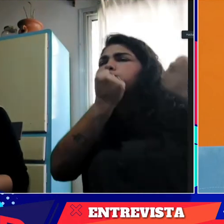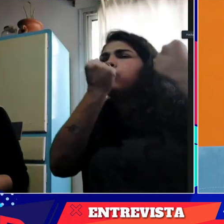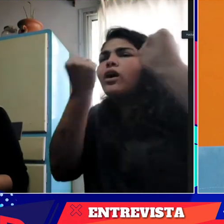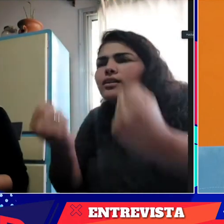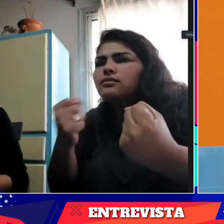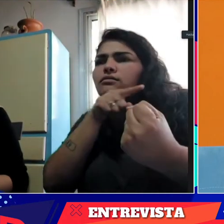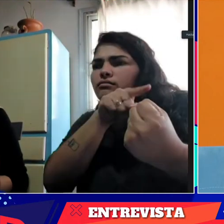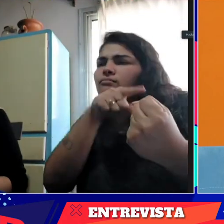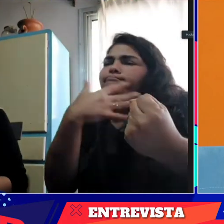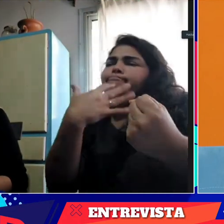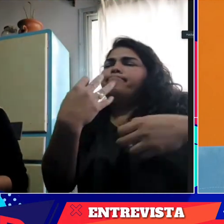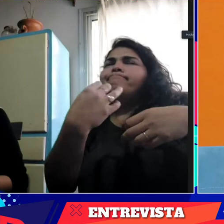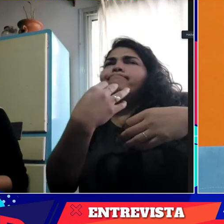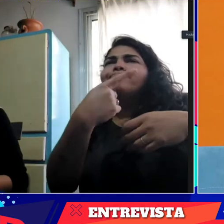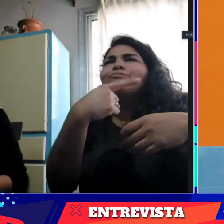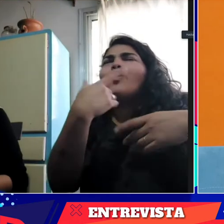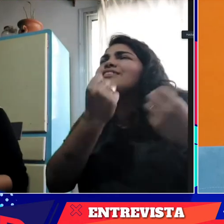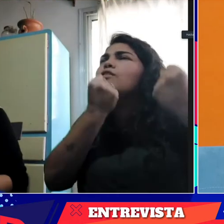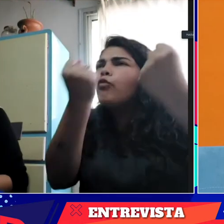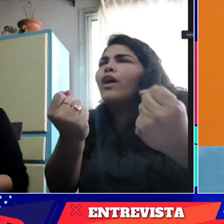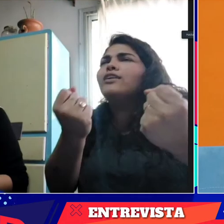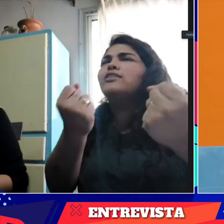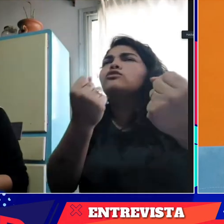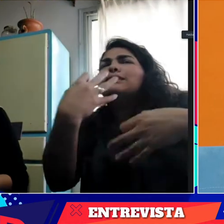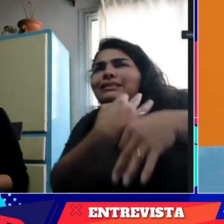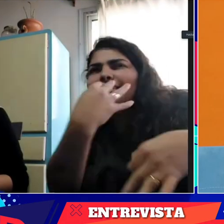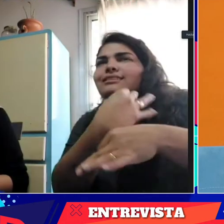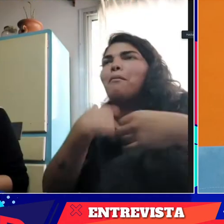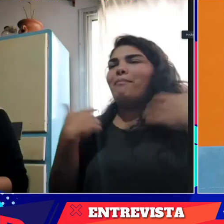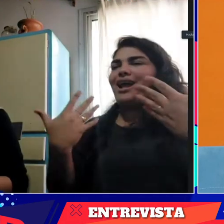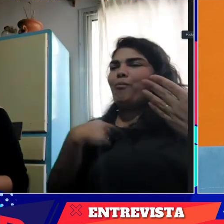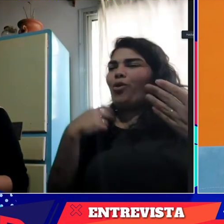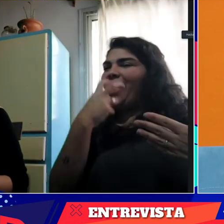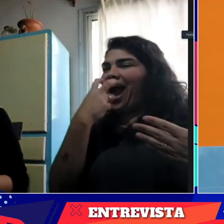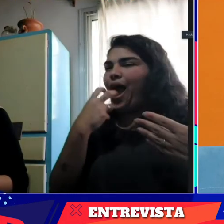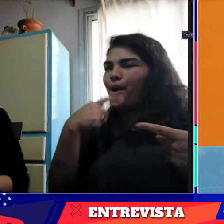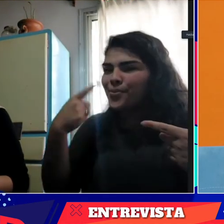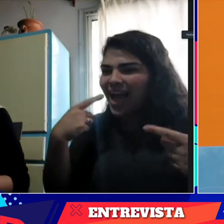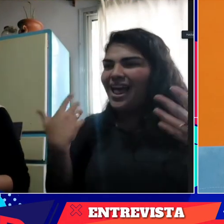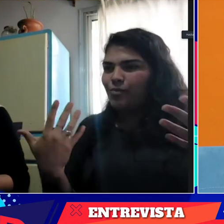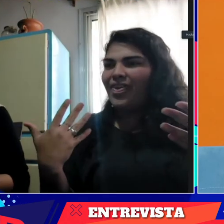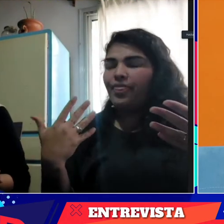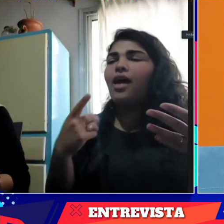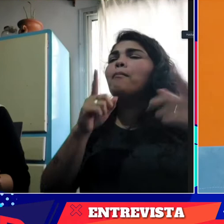mis padres se esforzaron muchísimo por enseñarme, por ejemplo, para que yo pueda